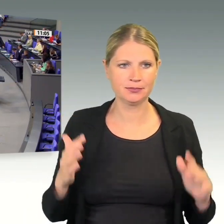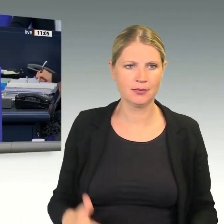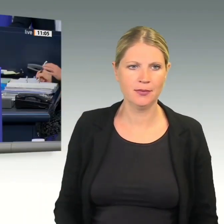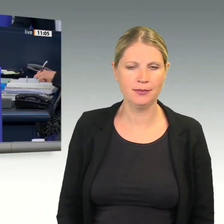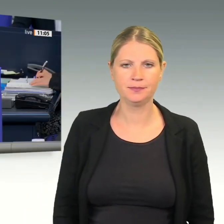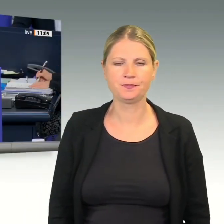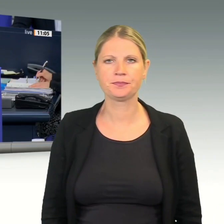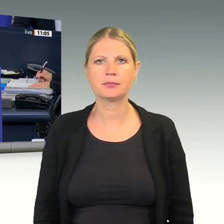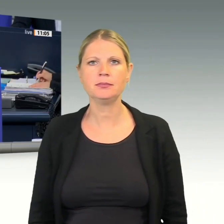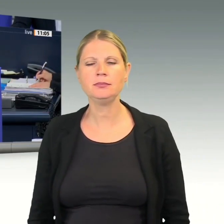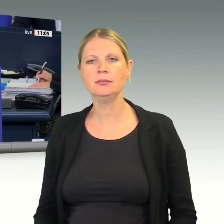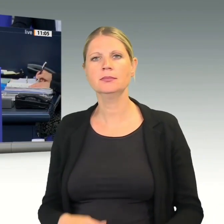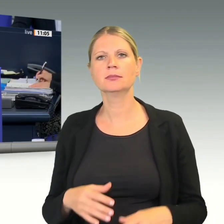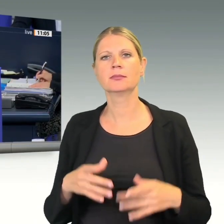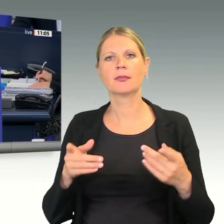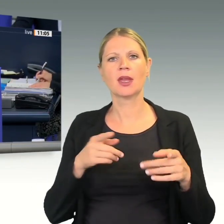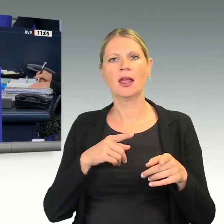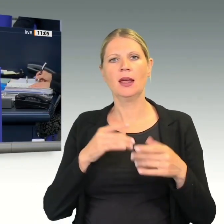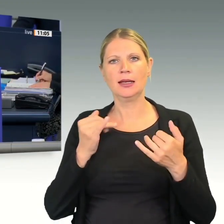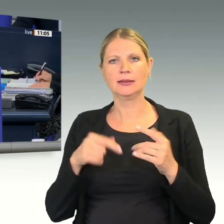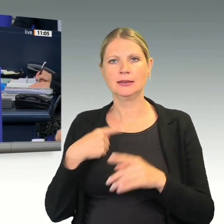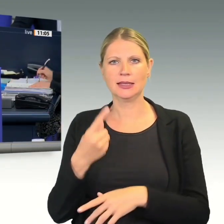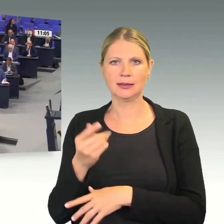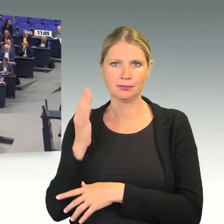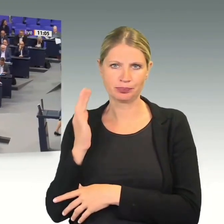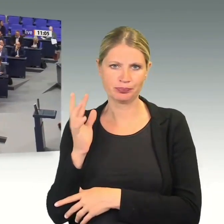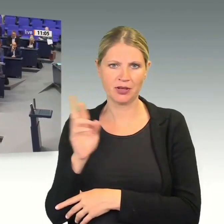Für die FDP gebe ich jetzt Karl-Judis Kronenberg das Wort.